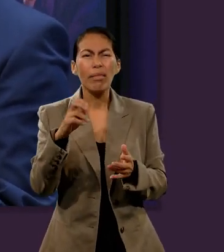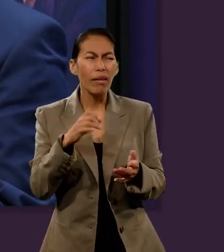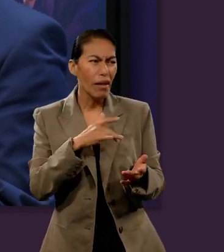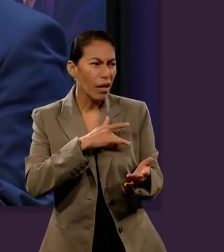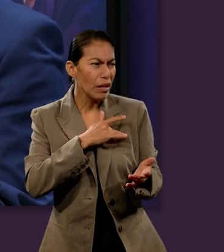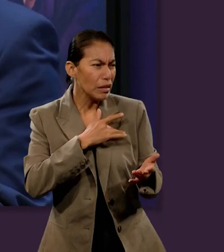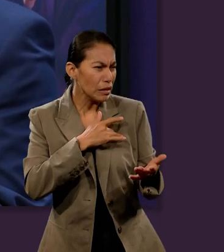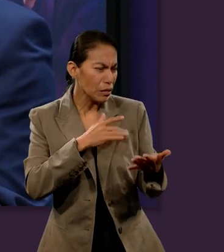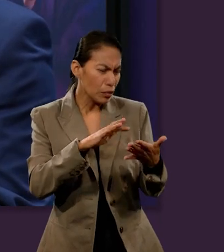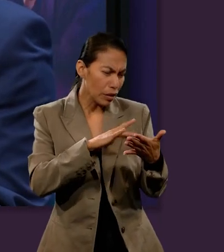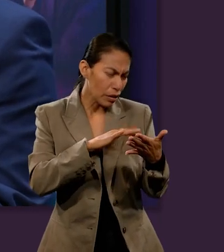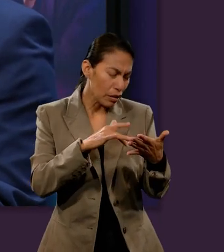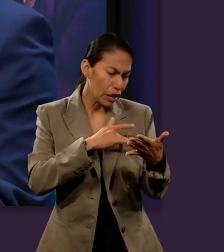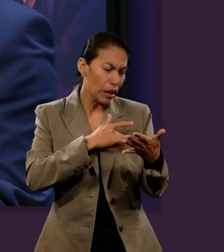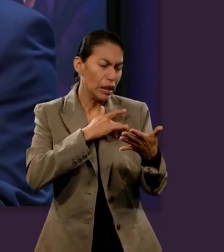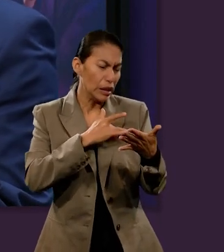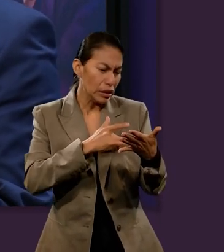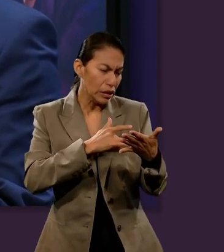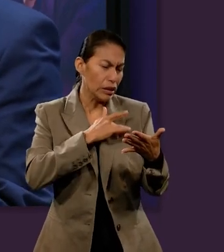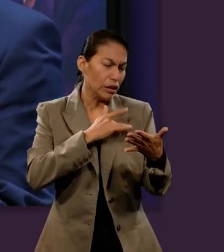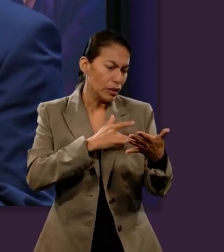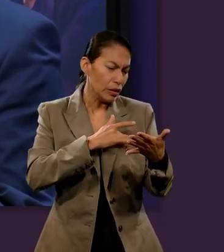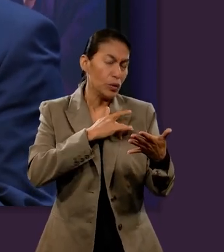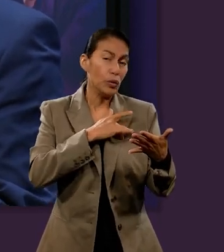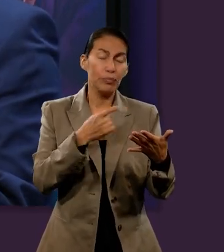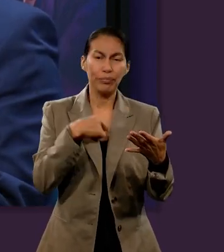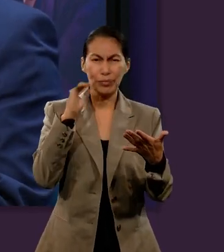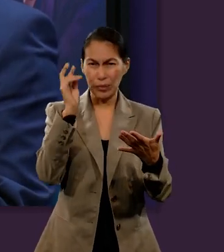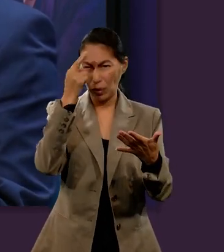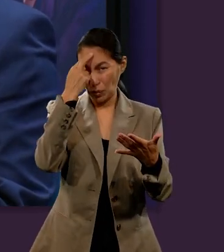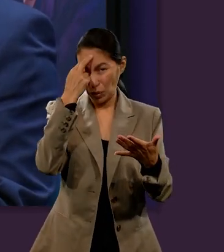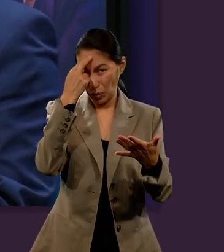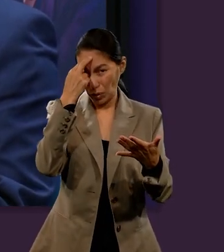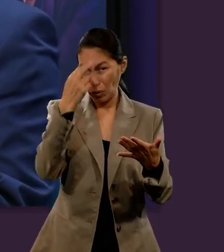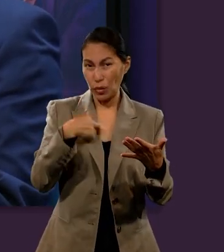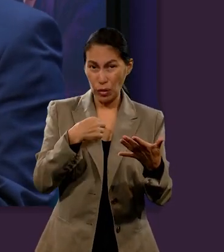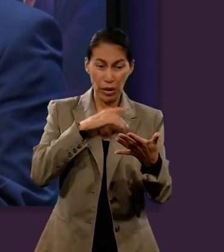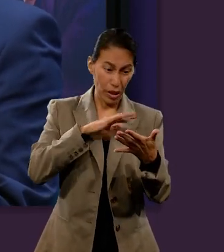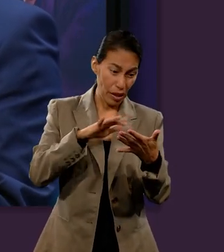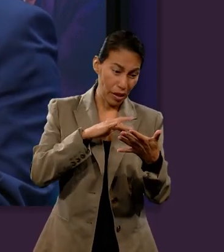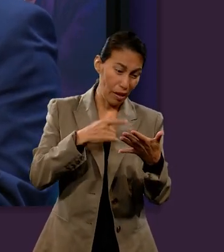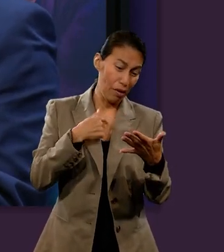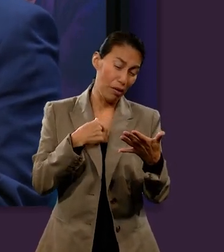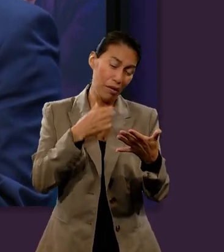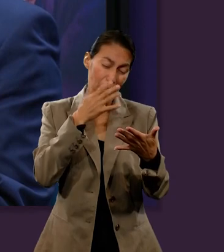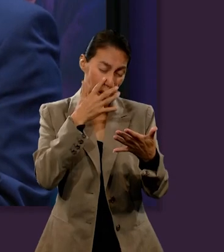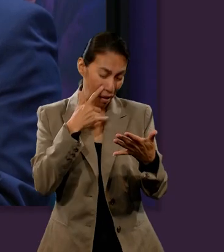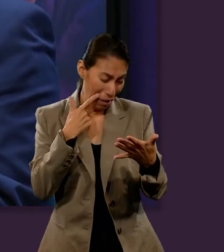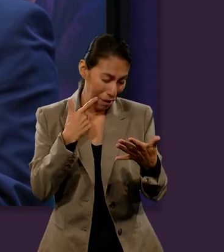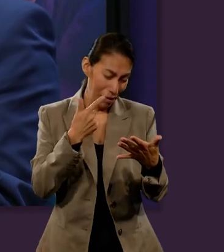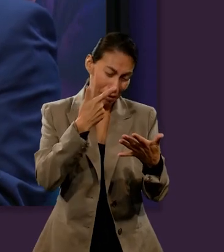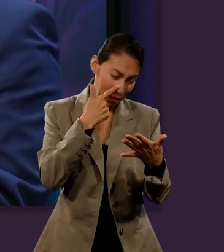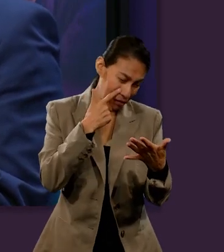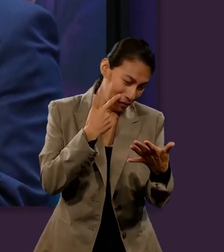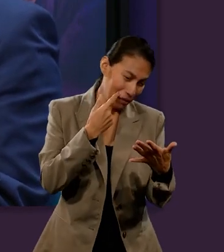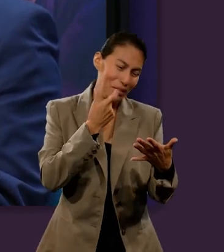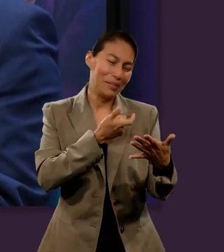se llama la empatía y empezamos a sentir con los personajes. Yo me recordaba cuando leía obras literarias,